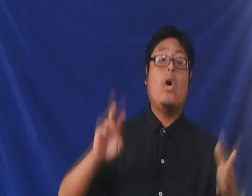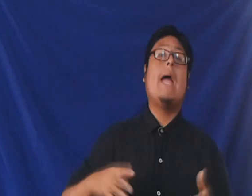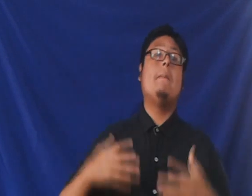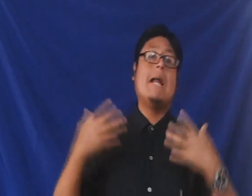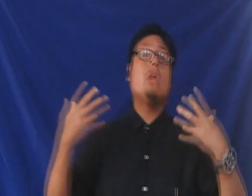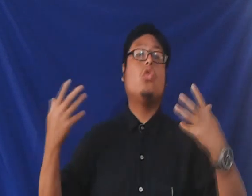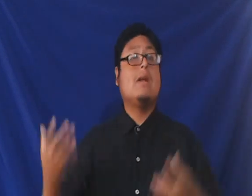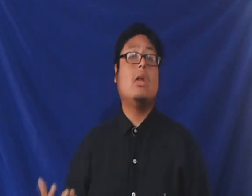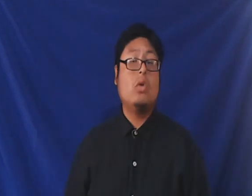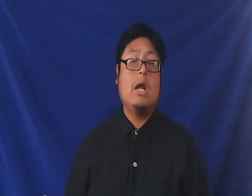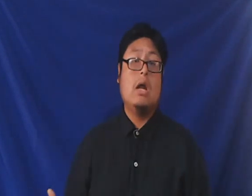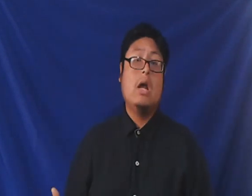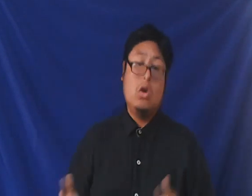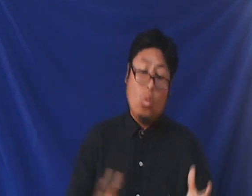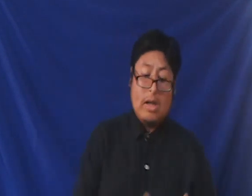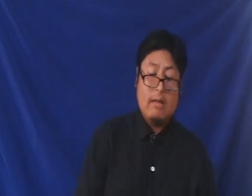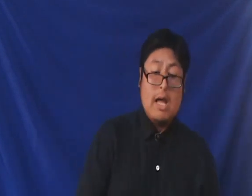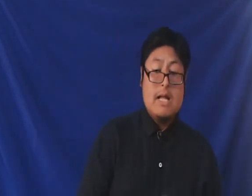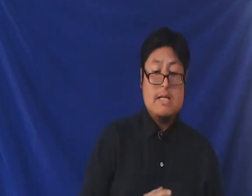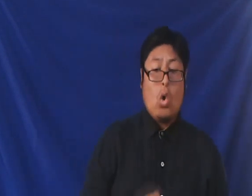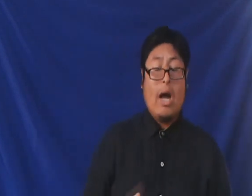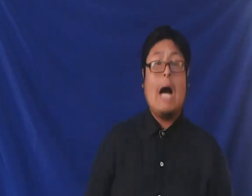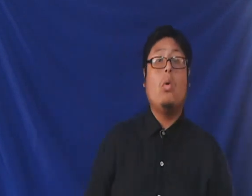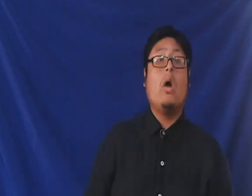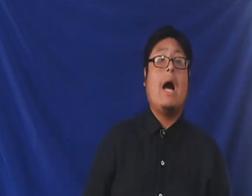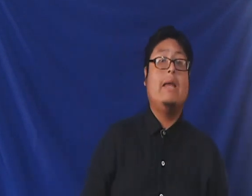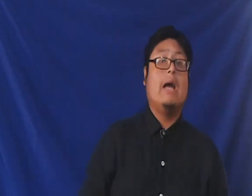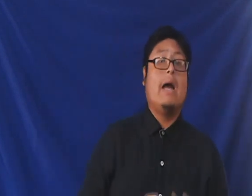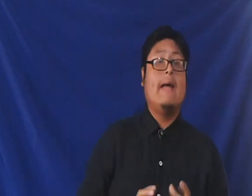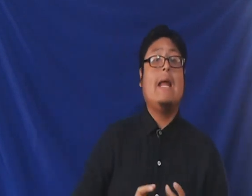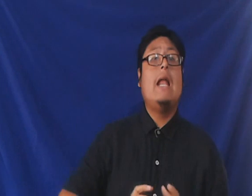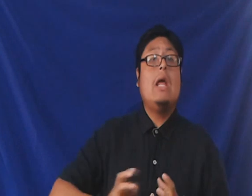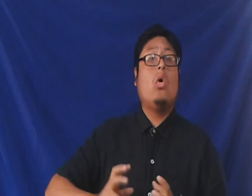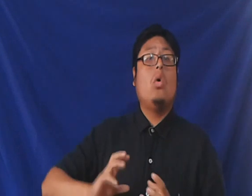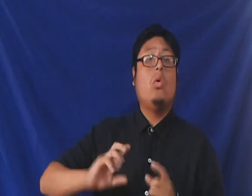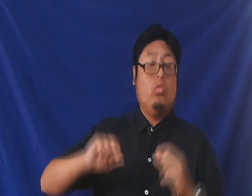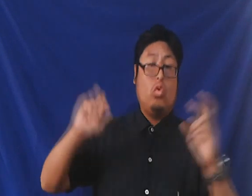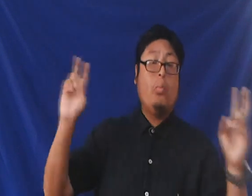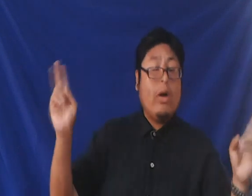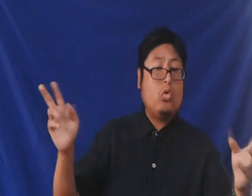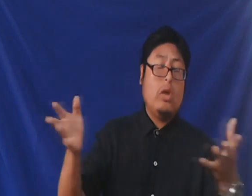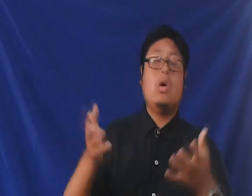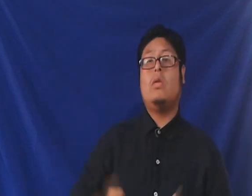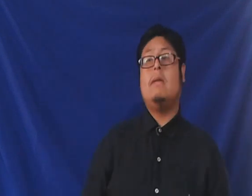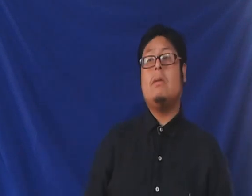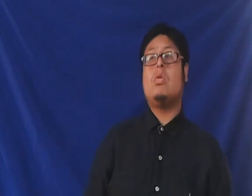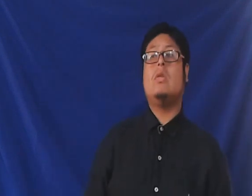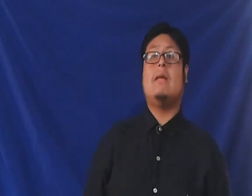embarazo sobrenatural en los cuales llegó a cabo a dar el hijo supuesto hijo de Nimrod que